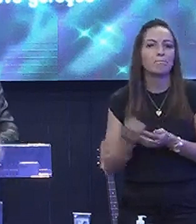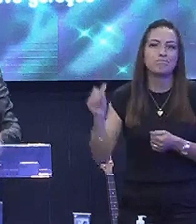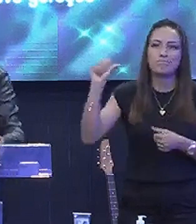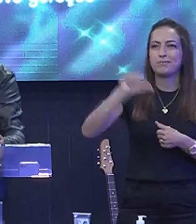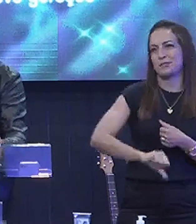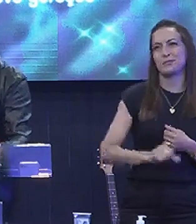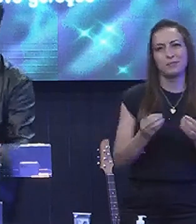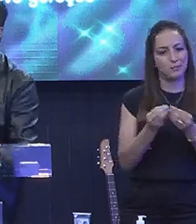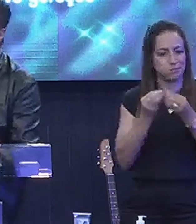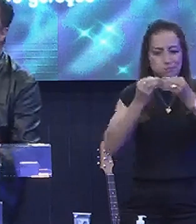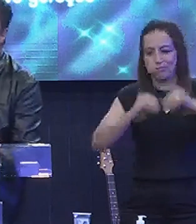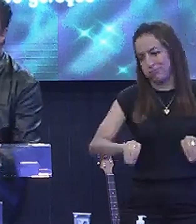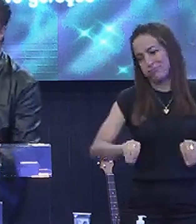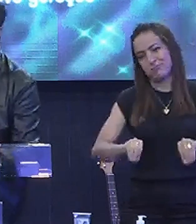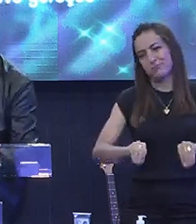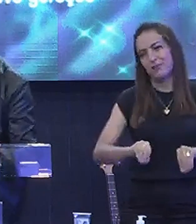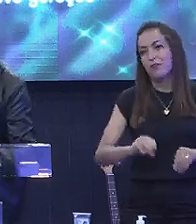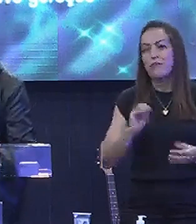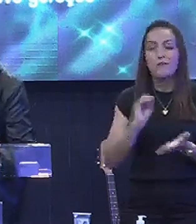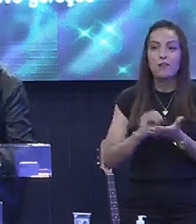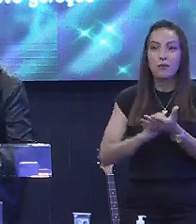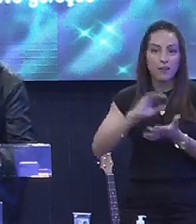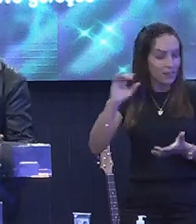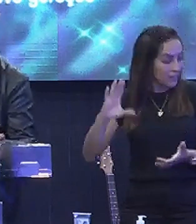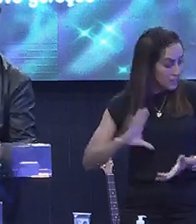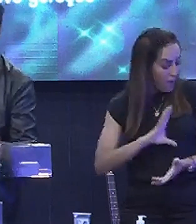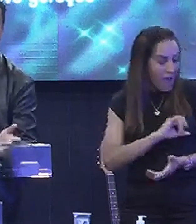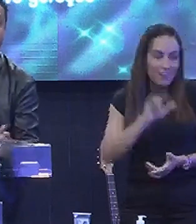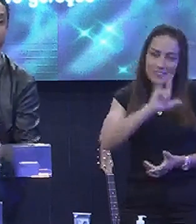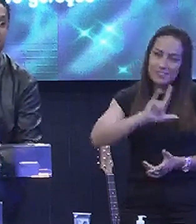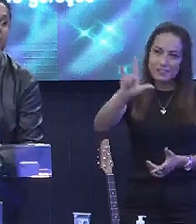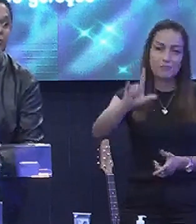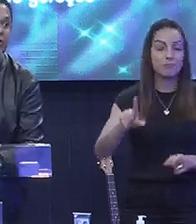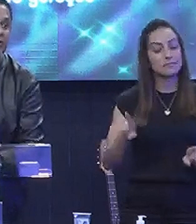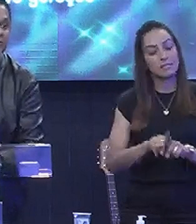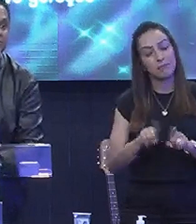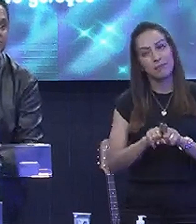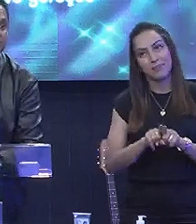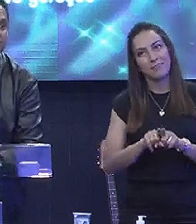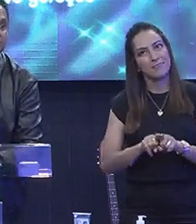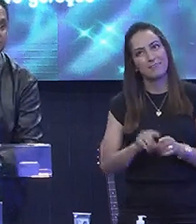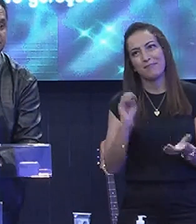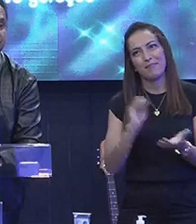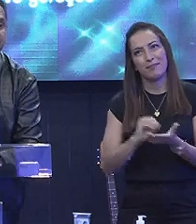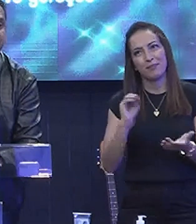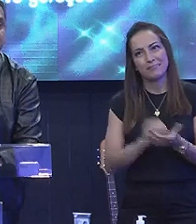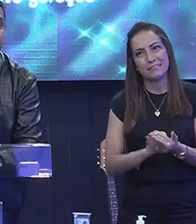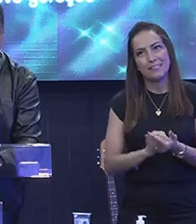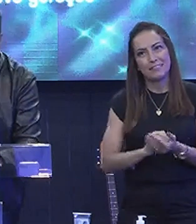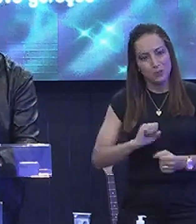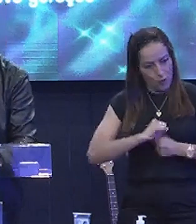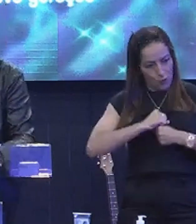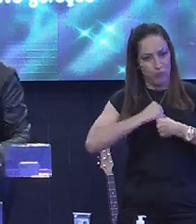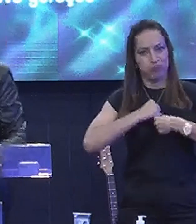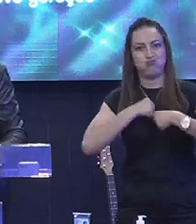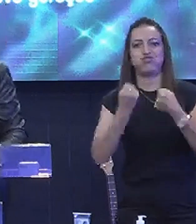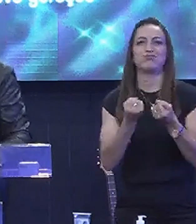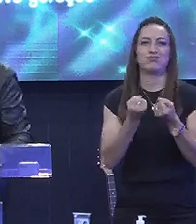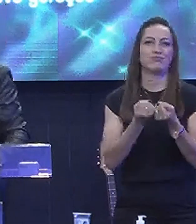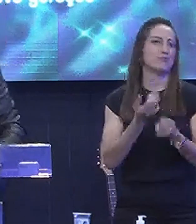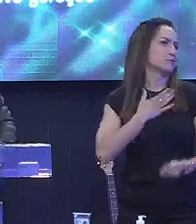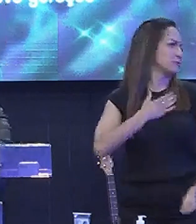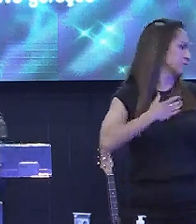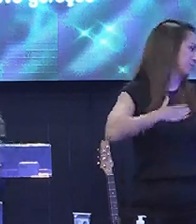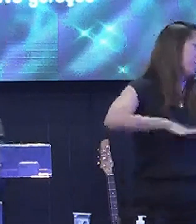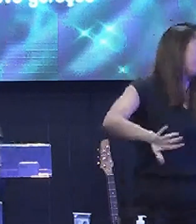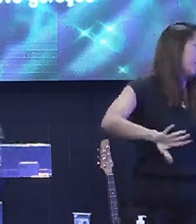Não vai faltar Quem te ama Amém Mas também Não vai faltar Quem te odeia Não vai faltar